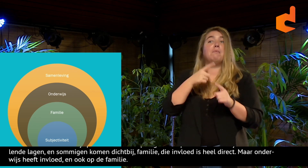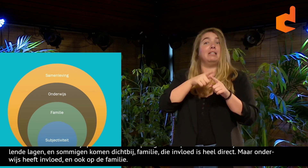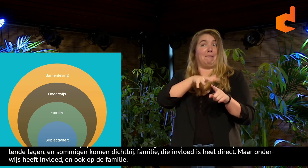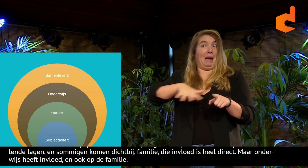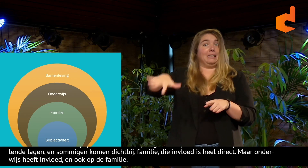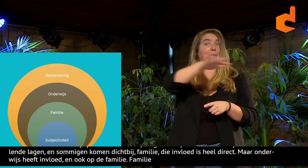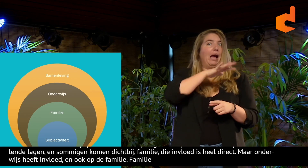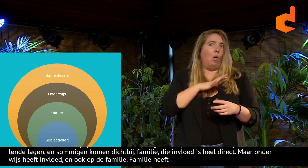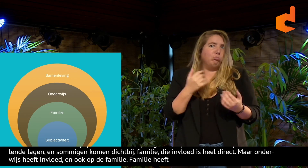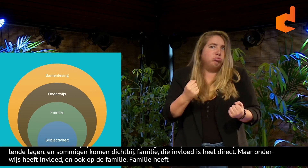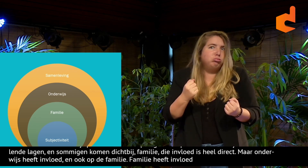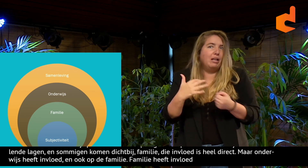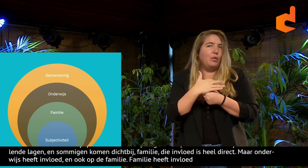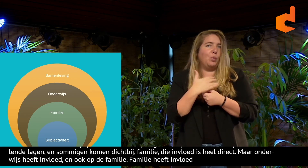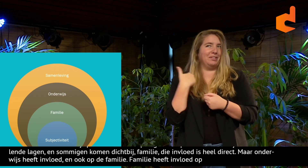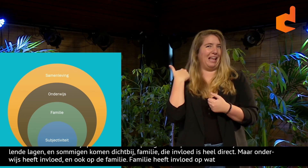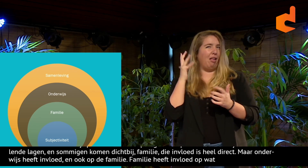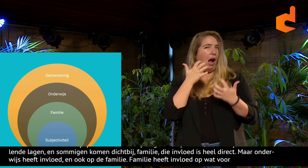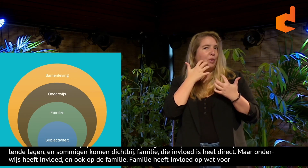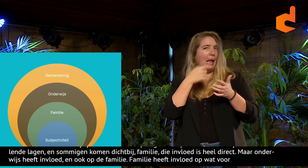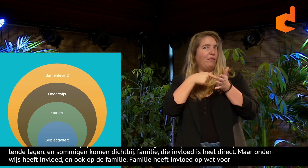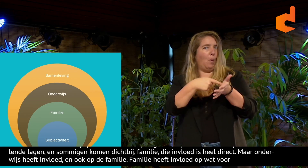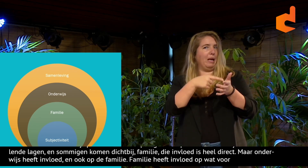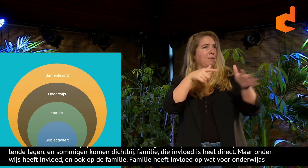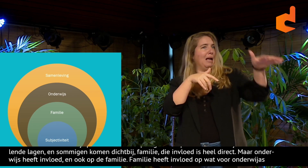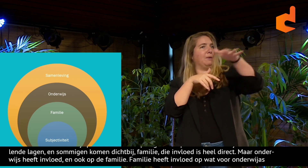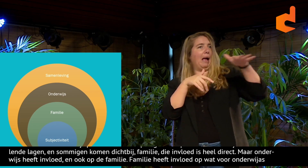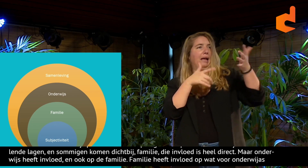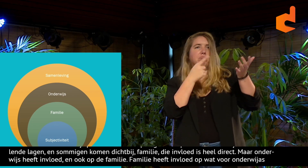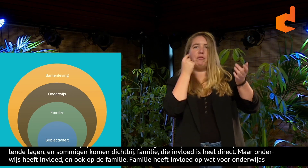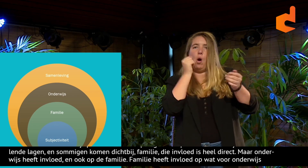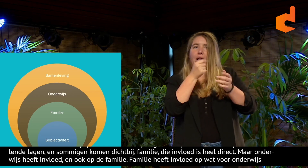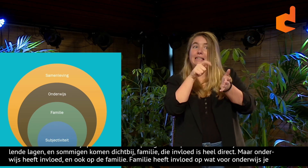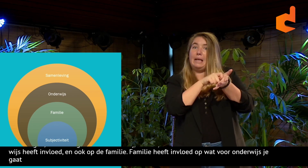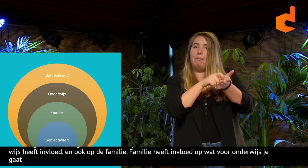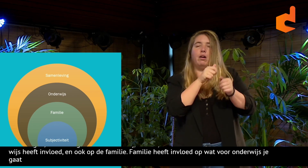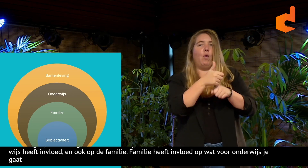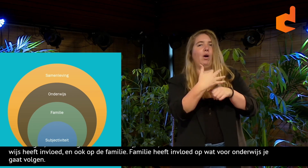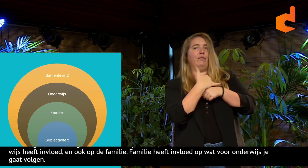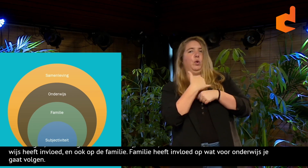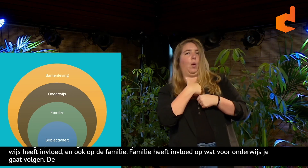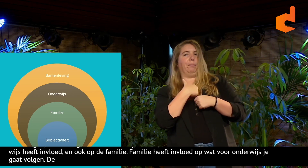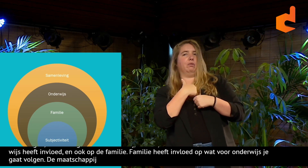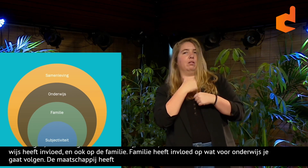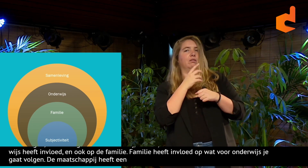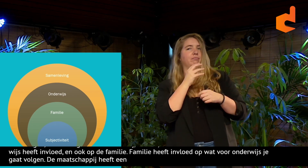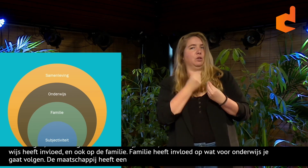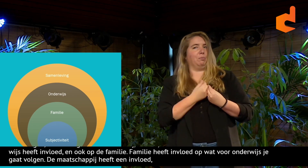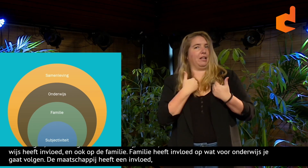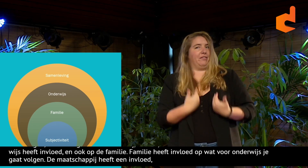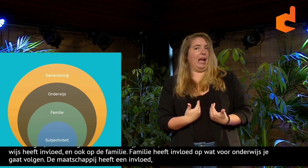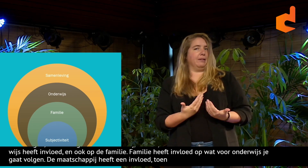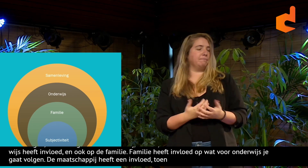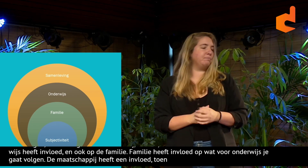op wat voor onderwijs je gaat volgen. En daarbij heeft de maatschappij natuurlijk ook een enorme invloed. Ik heb net al een voorbeeld gegeven van bijvoorbeeld toen vrouwen niet mochten